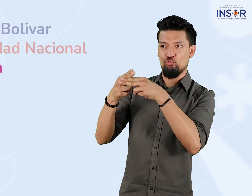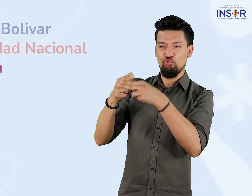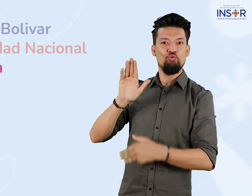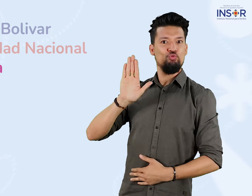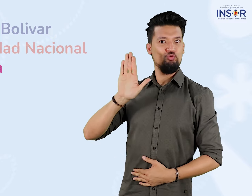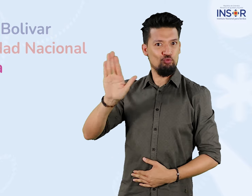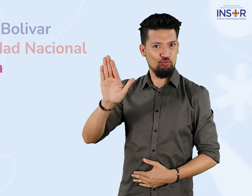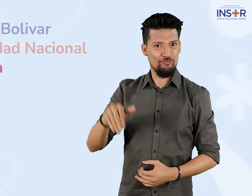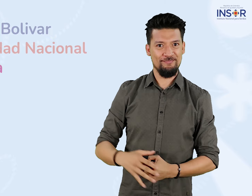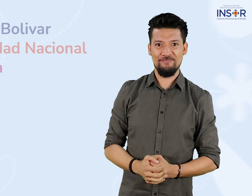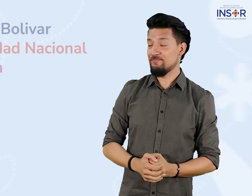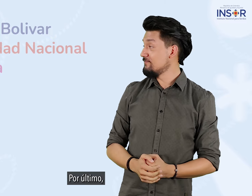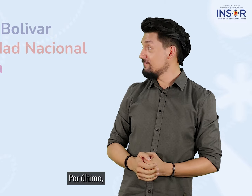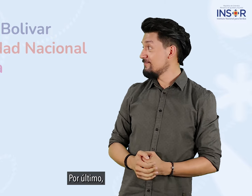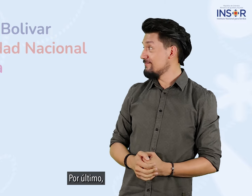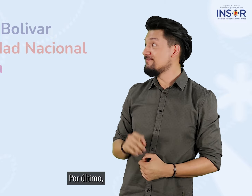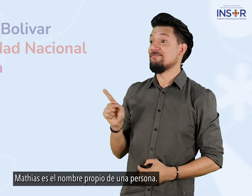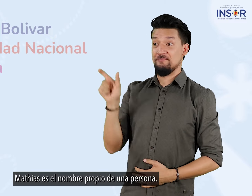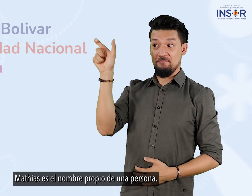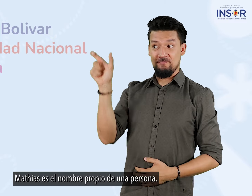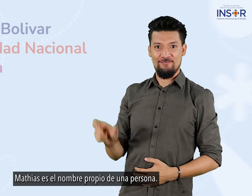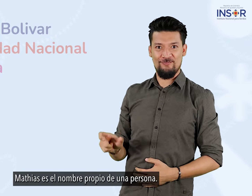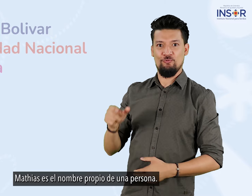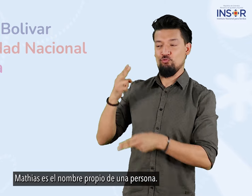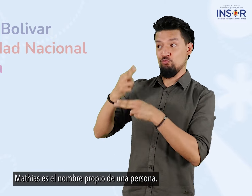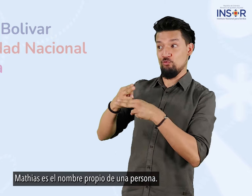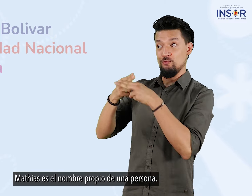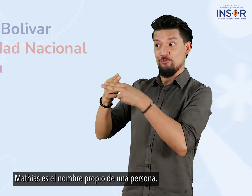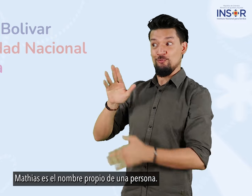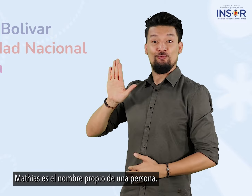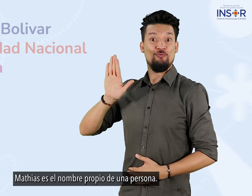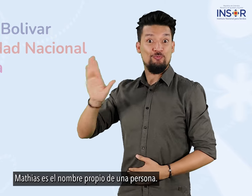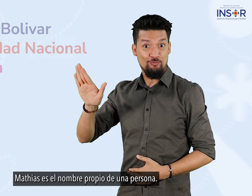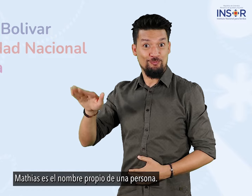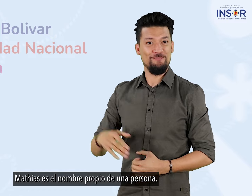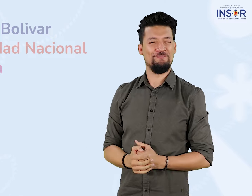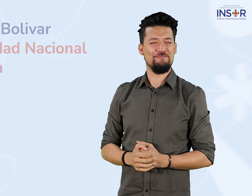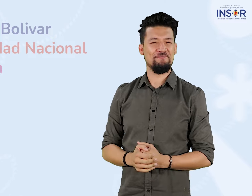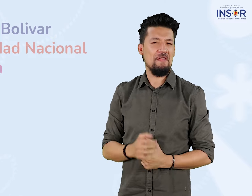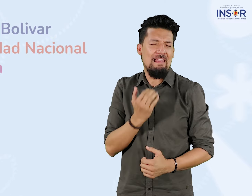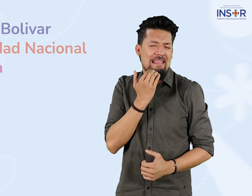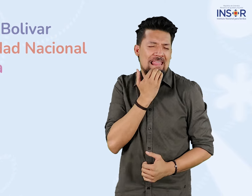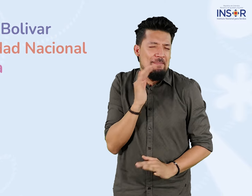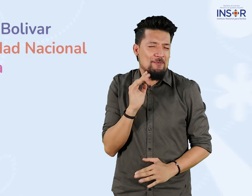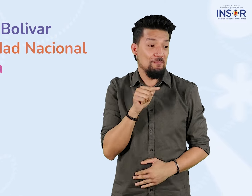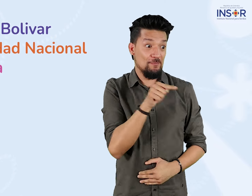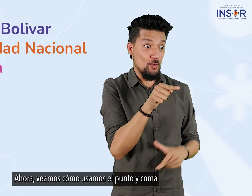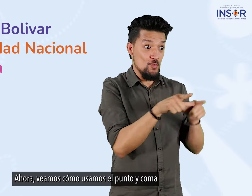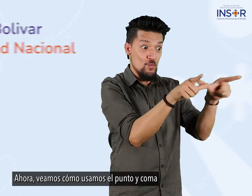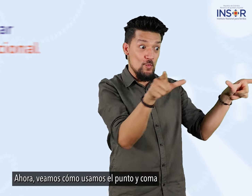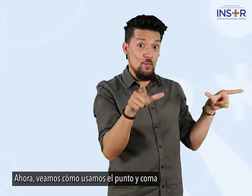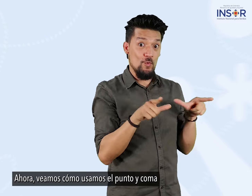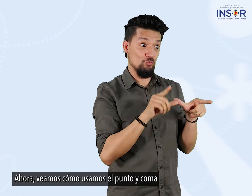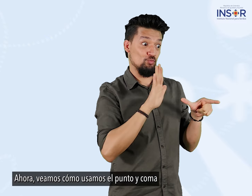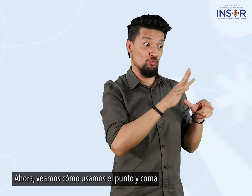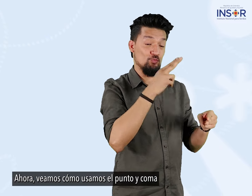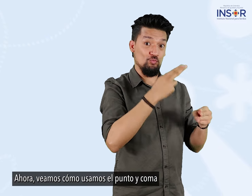por último matías es el nombre propio de una persona ahora veamos cómo